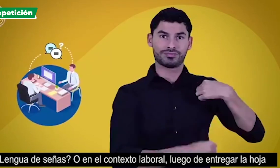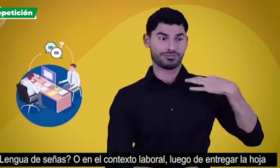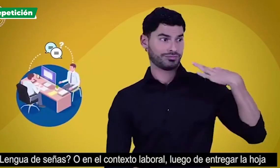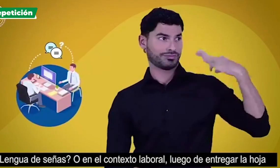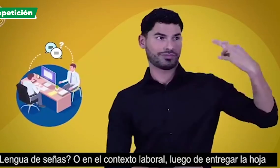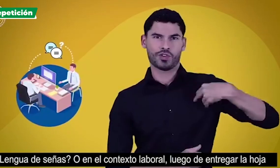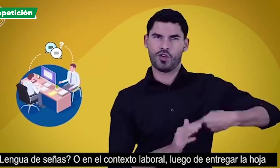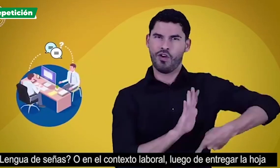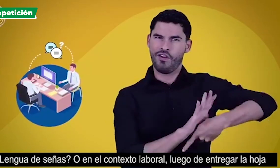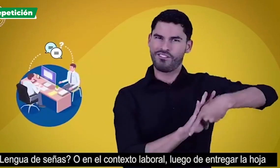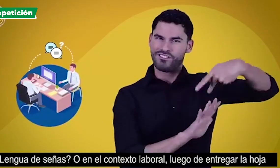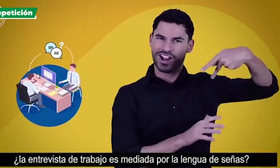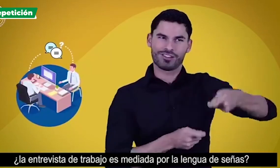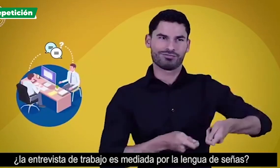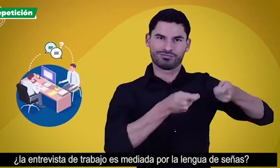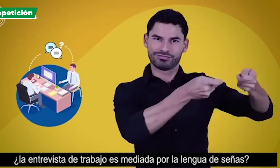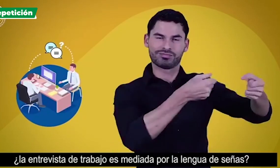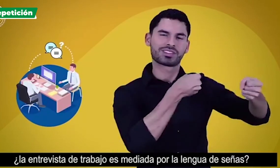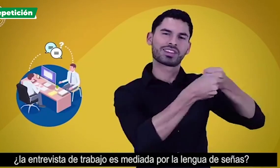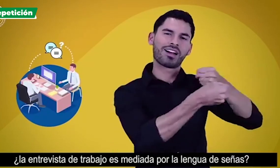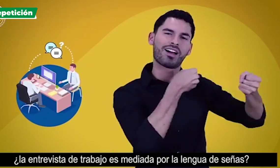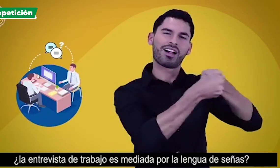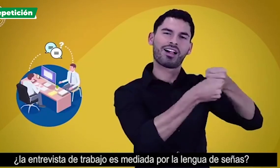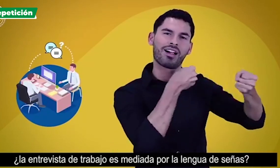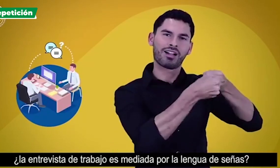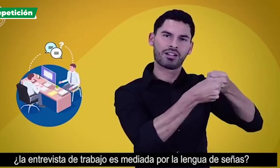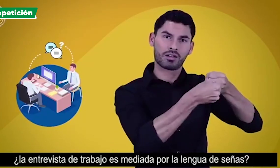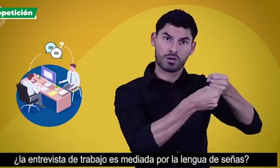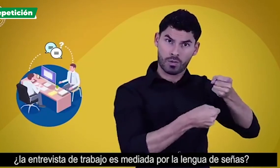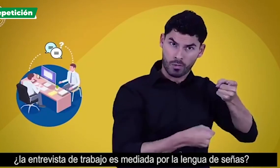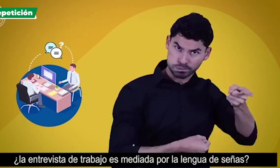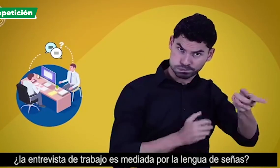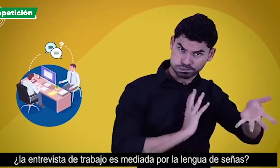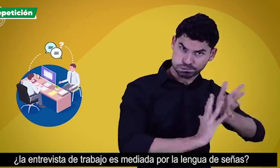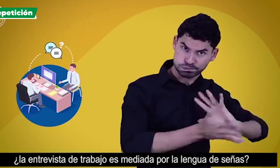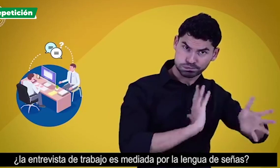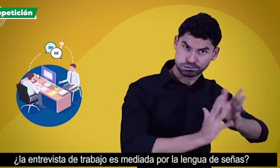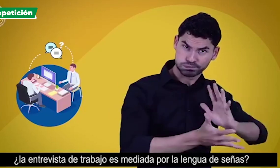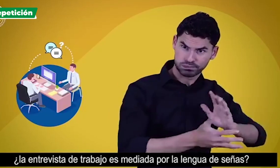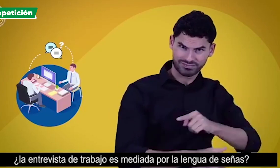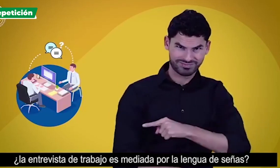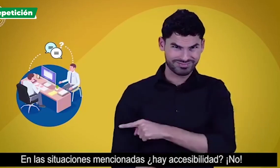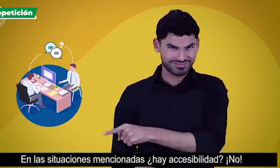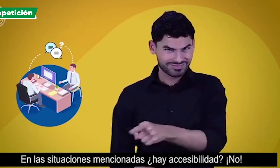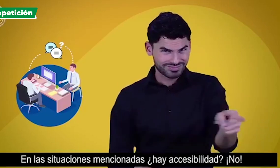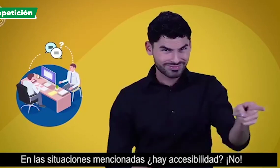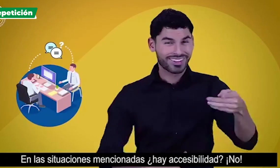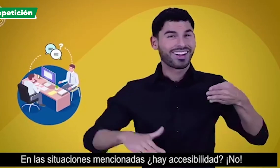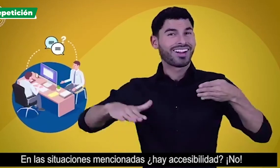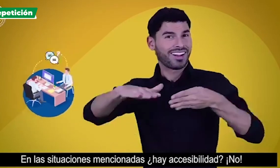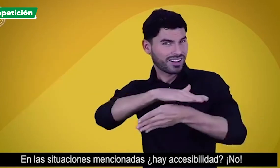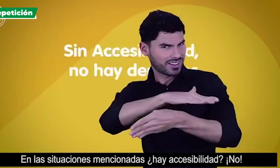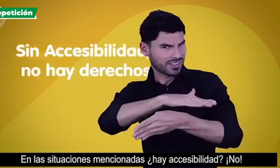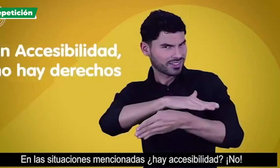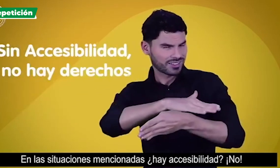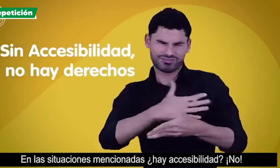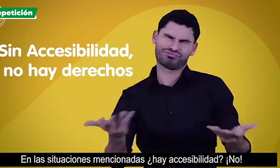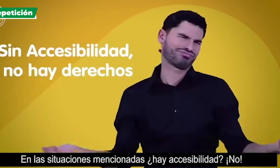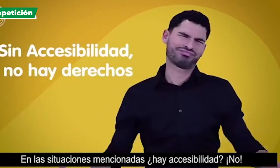entregar la hoja de vida la entrevista de trabajo es mediada por la lengua de señas en las situaciones mencionadas hay